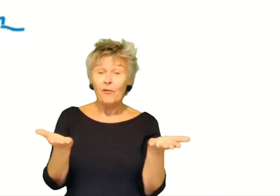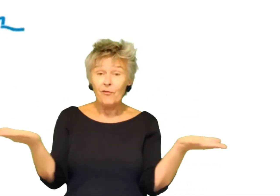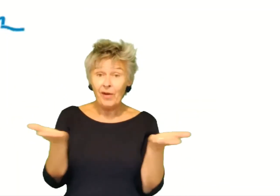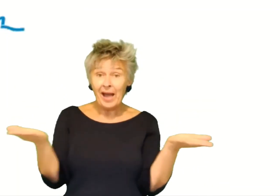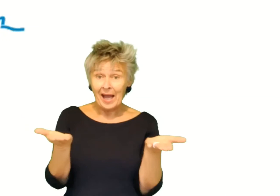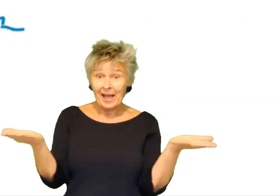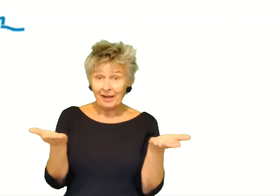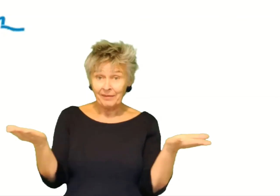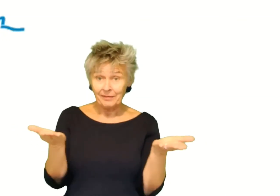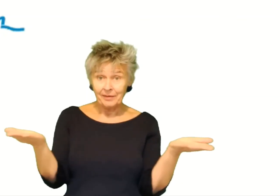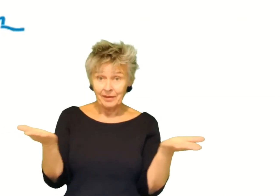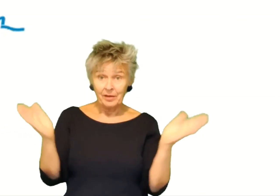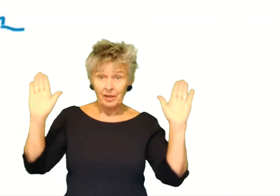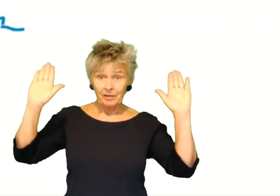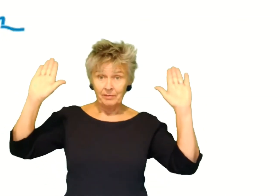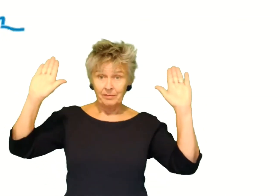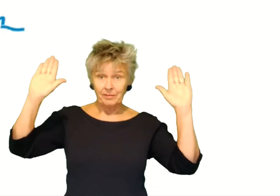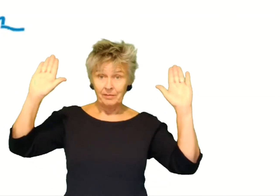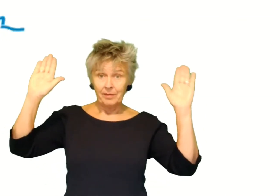Waar?